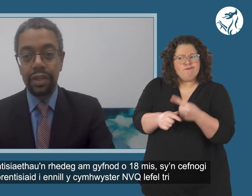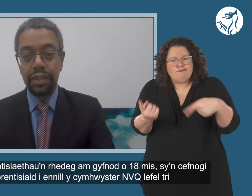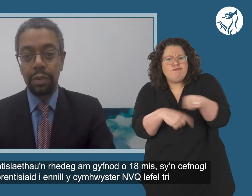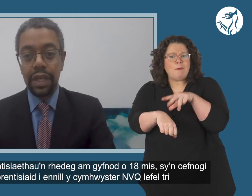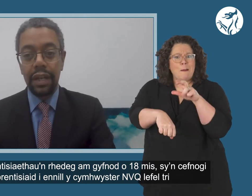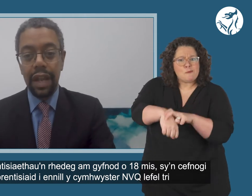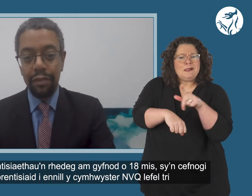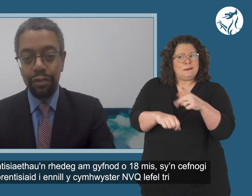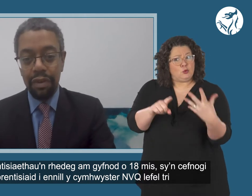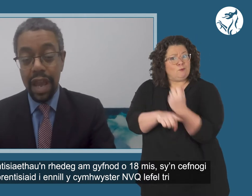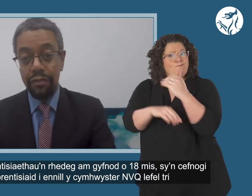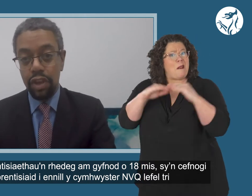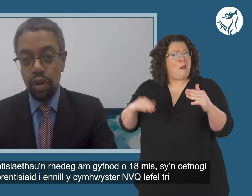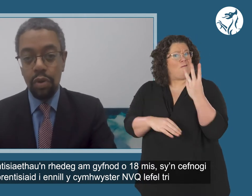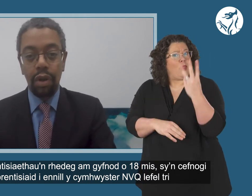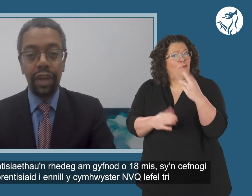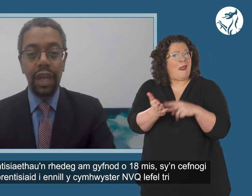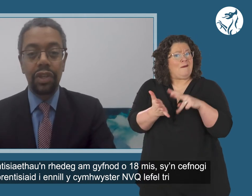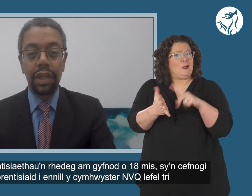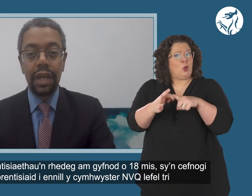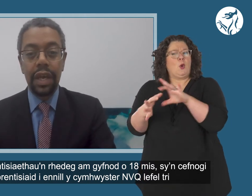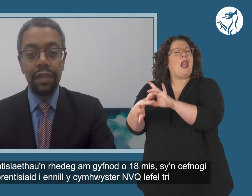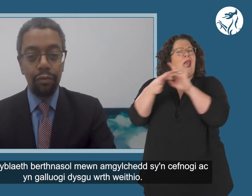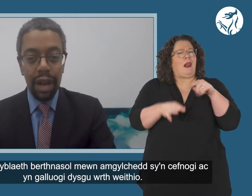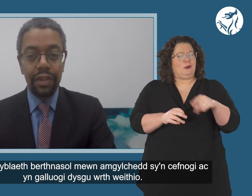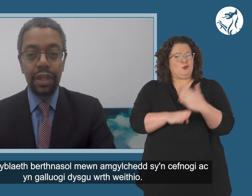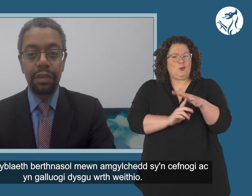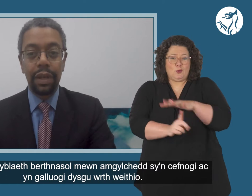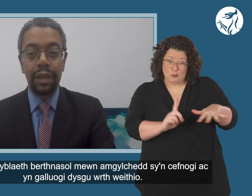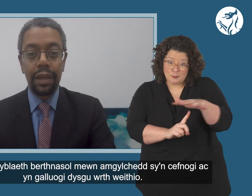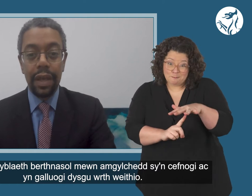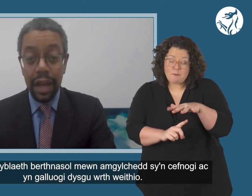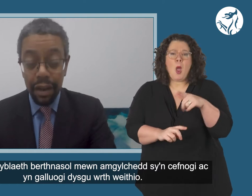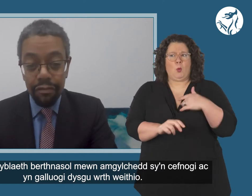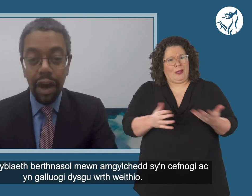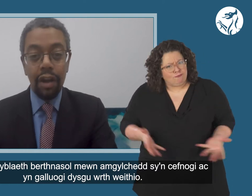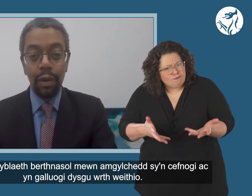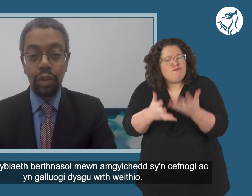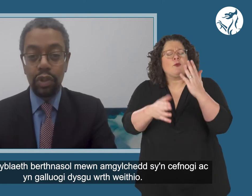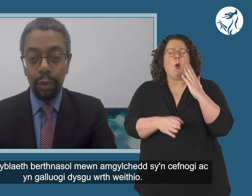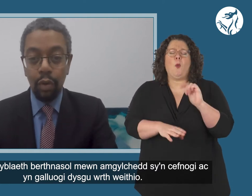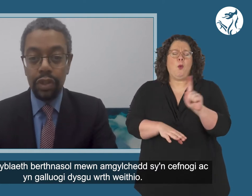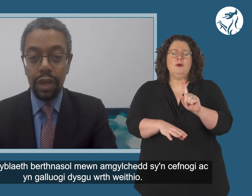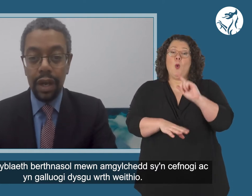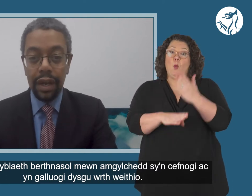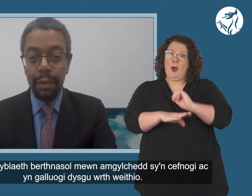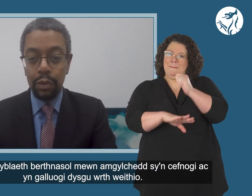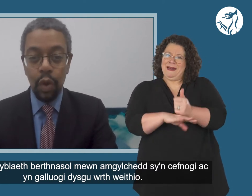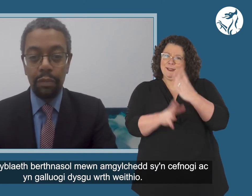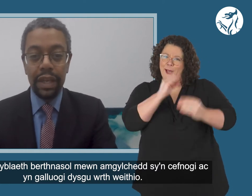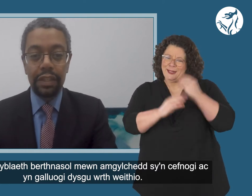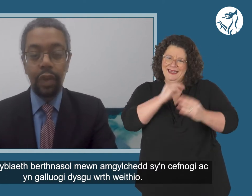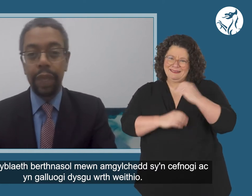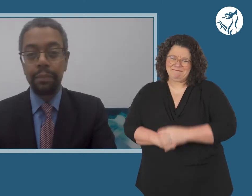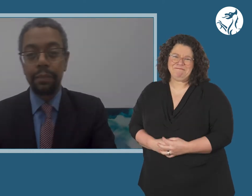apprentices to attain a Level 3 NDQ qualification in the relevant discipline, in an environment which supports and enables